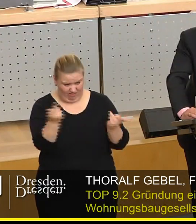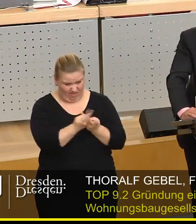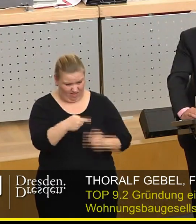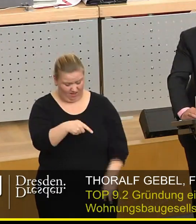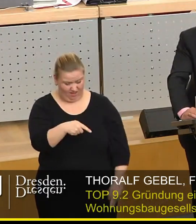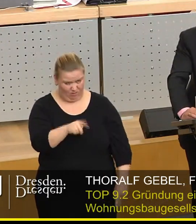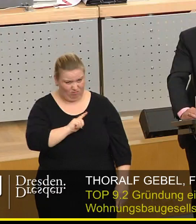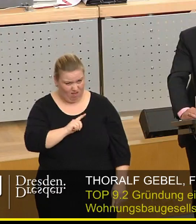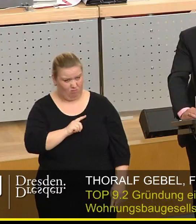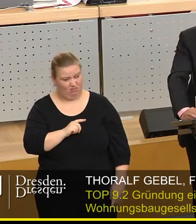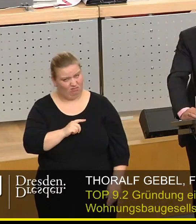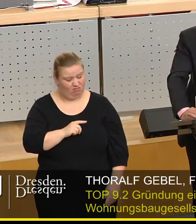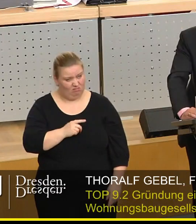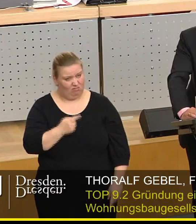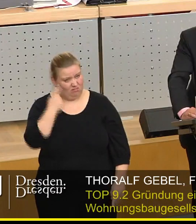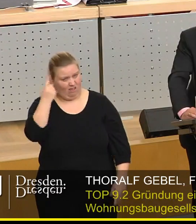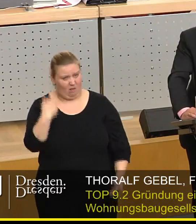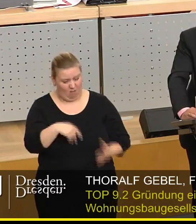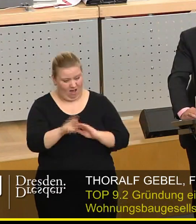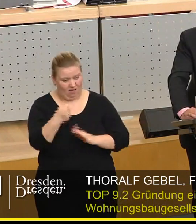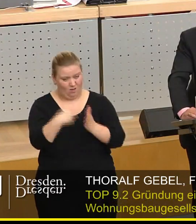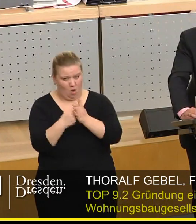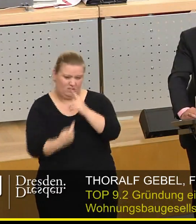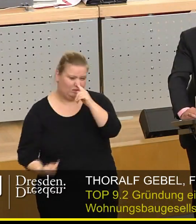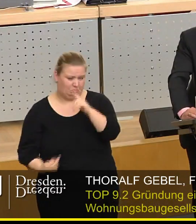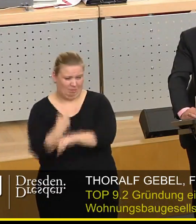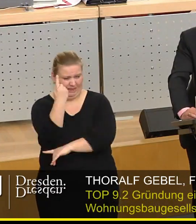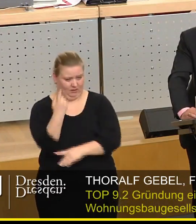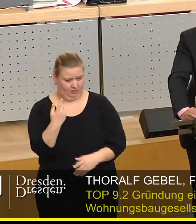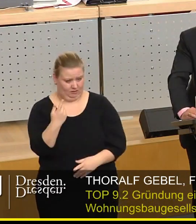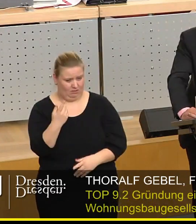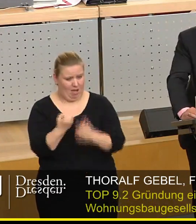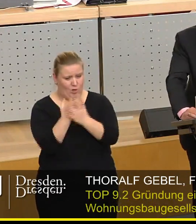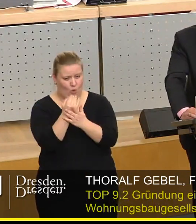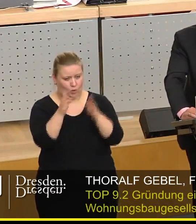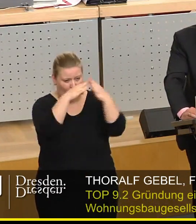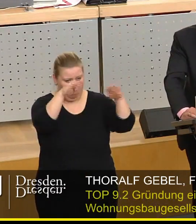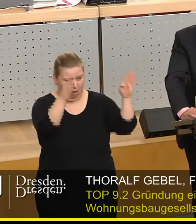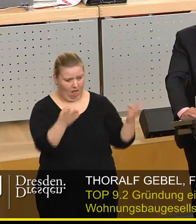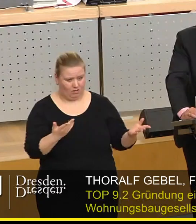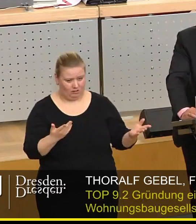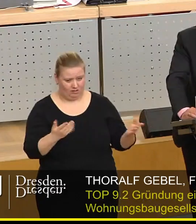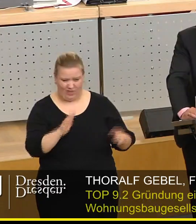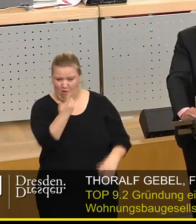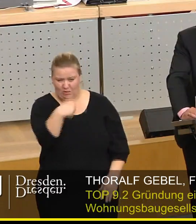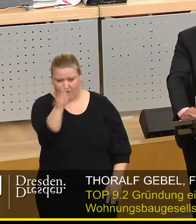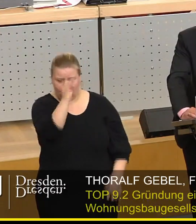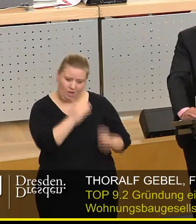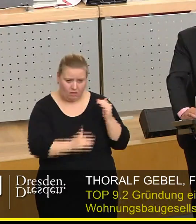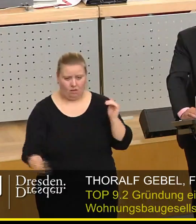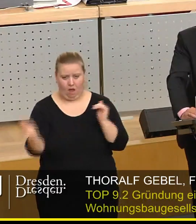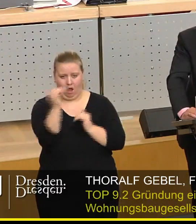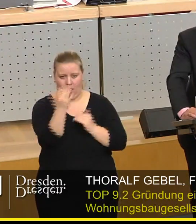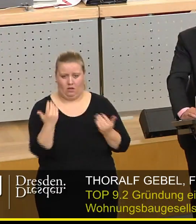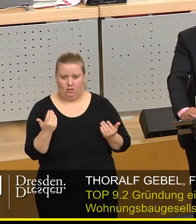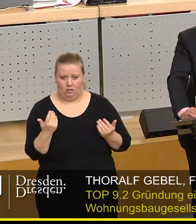einfach mal davon ausgehen, dass wir wie bei der Kostenexplosion, die wir aktuell sehen beim Kulturpalast, nehmen wir mal die 25 Prozent beispielsweise